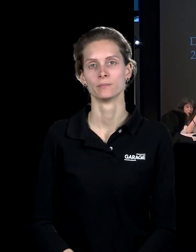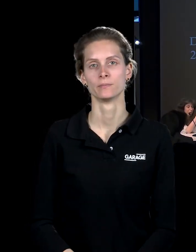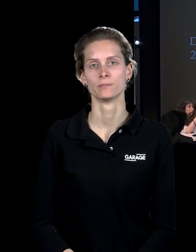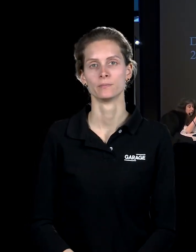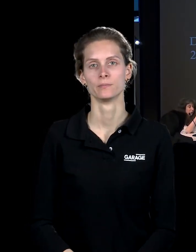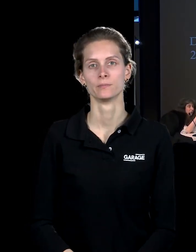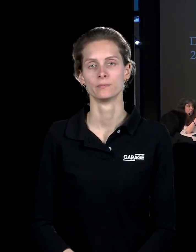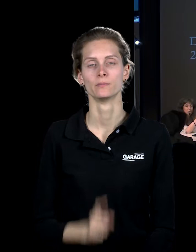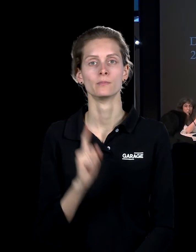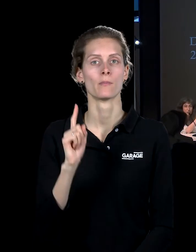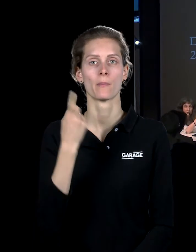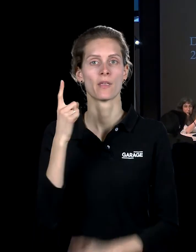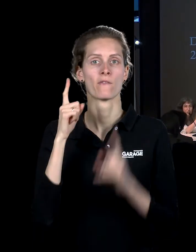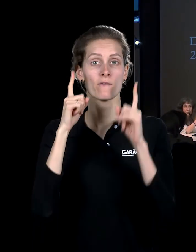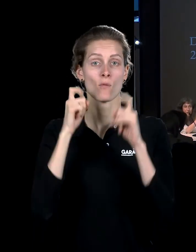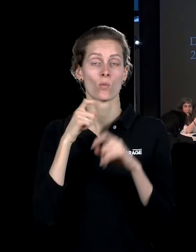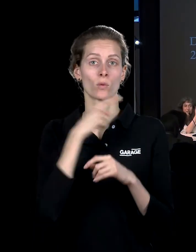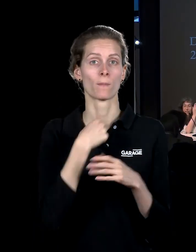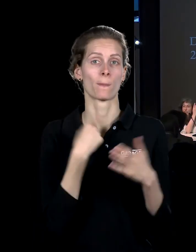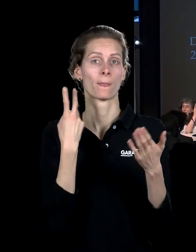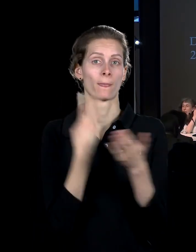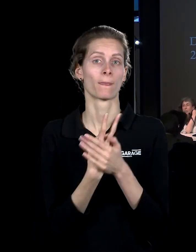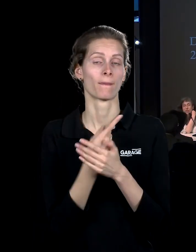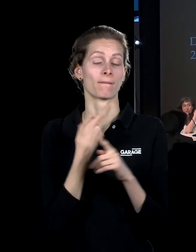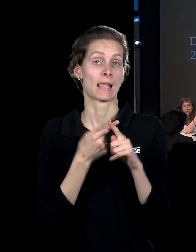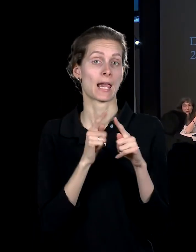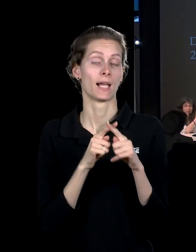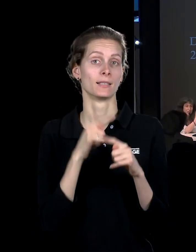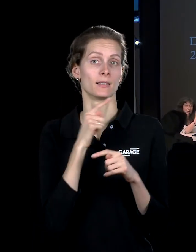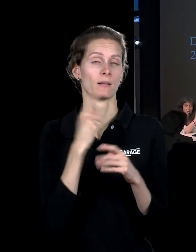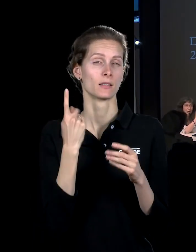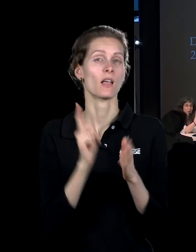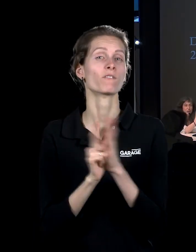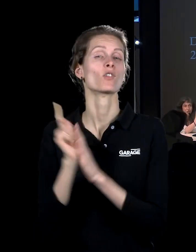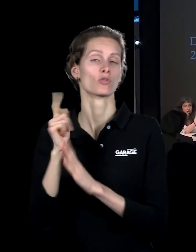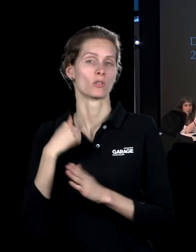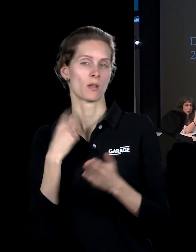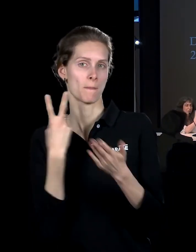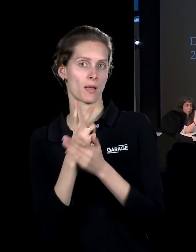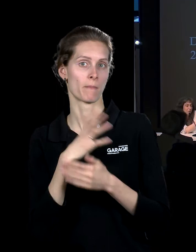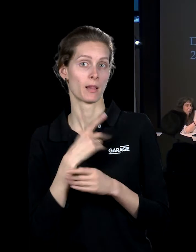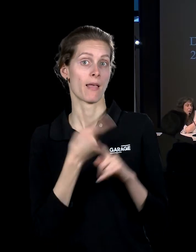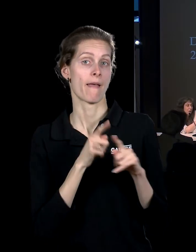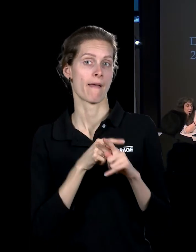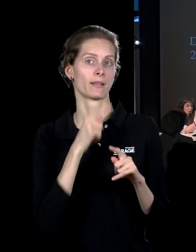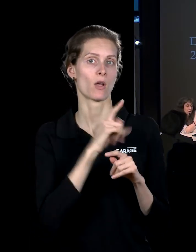брали, которая показывала Юига, он, собственно, со своей марионеткой из этого фильма, где абсолютно историческое исследование,